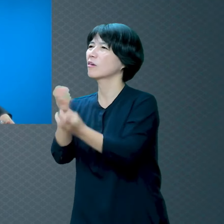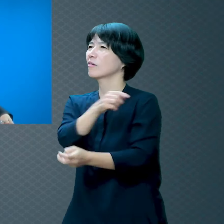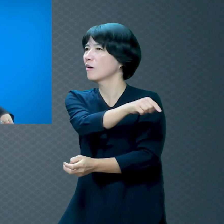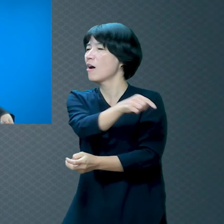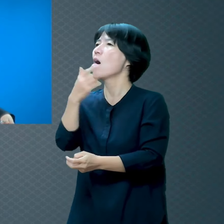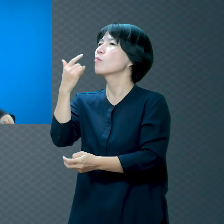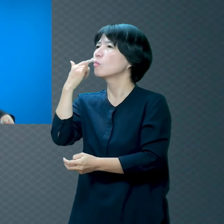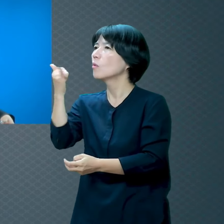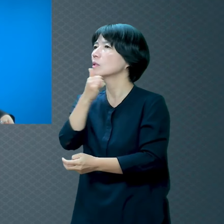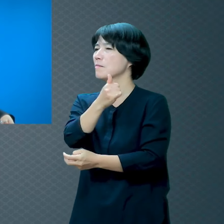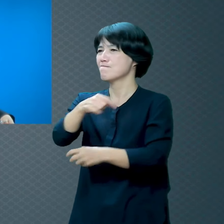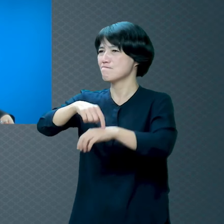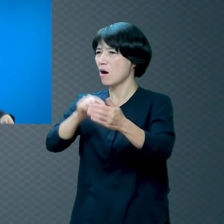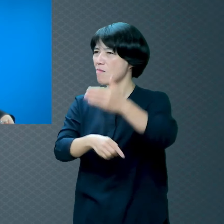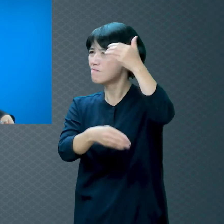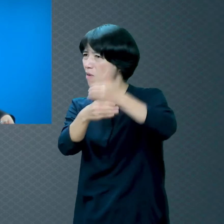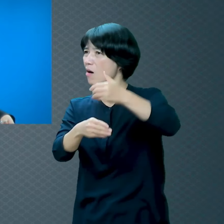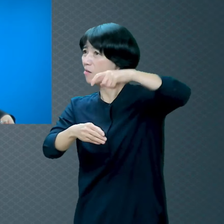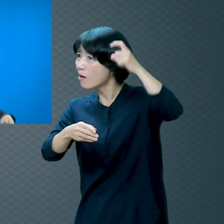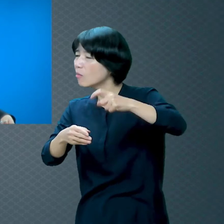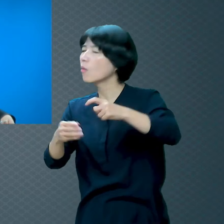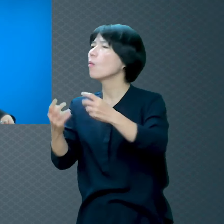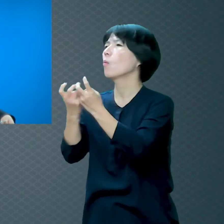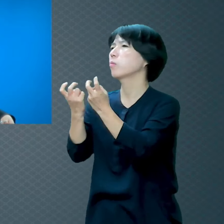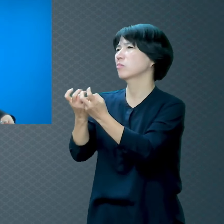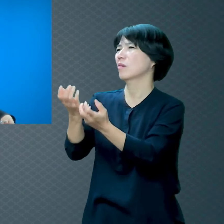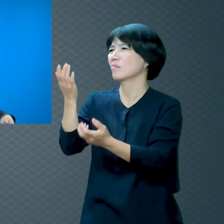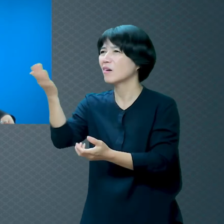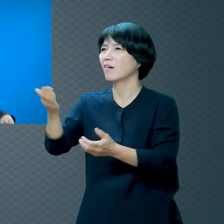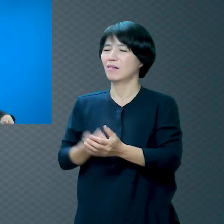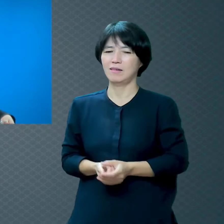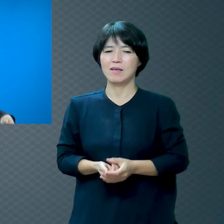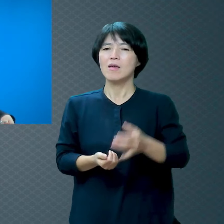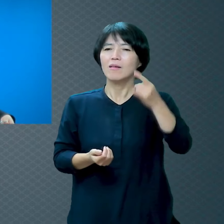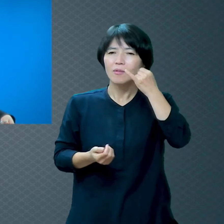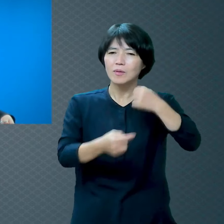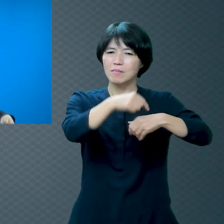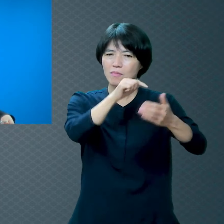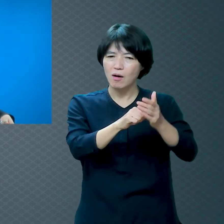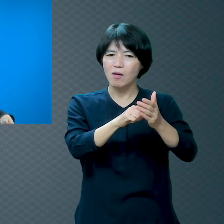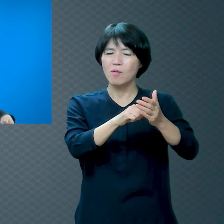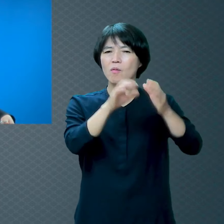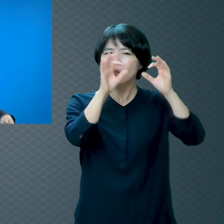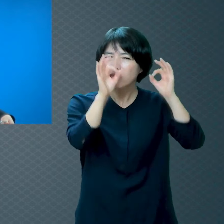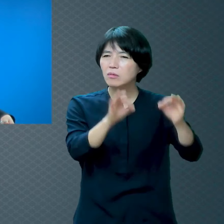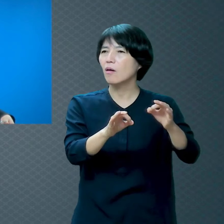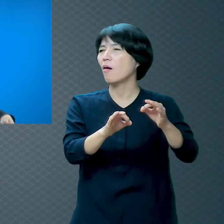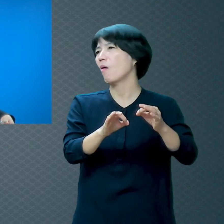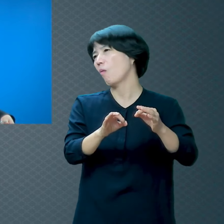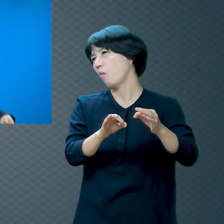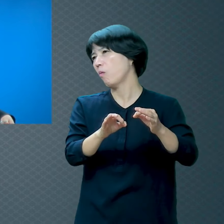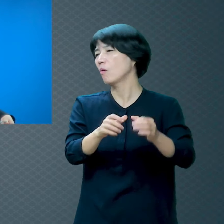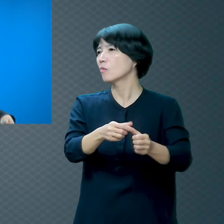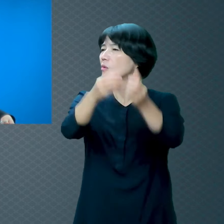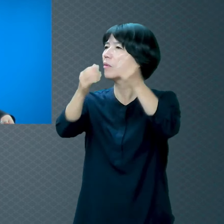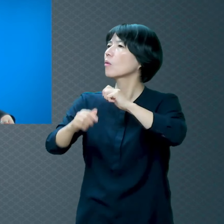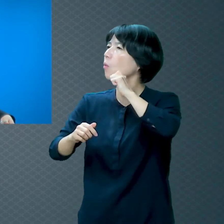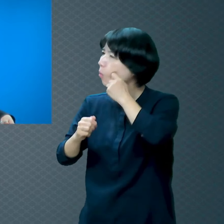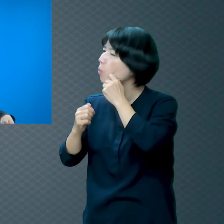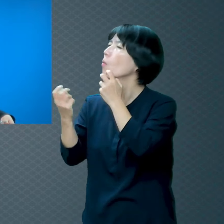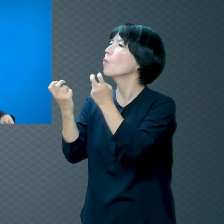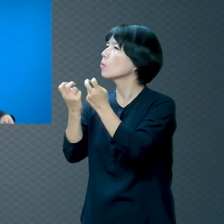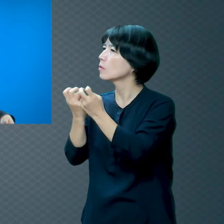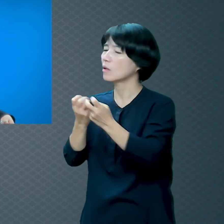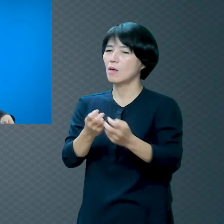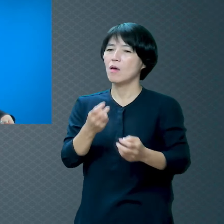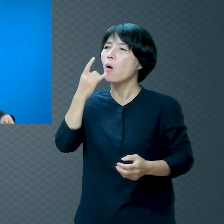우리 아버지의 마음이 돌덩어리인데 어떻게 합니까? 우리 어머니의 마음 도저히 보이지가 않습니다 어떻게 해야 우리 어머님이 구원을